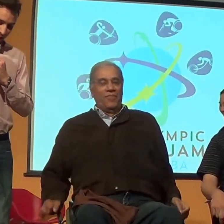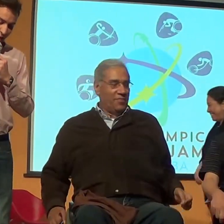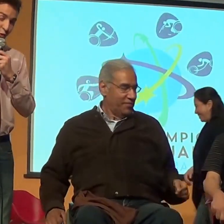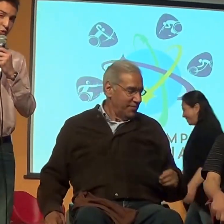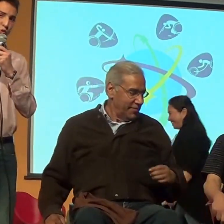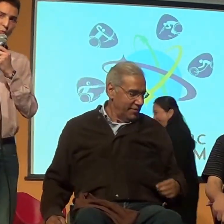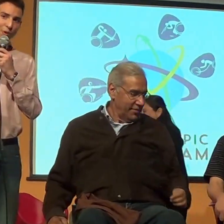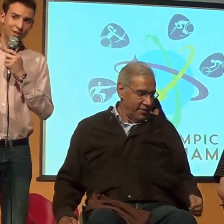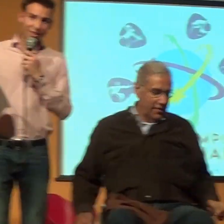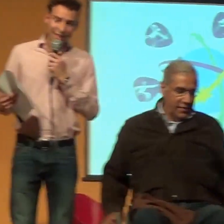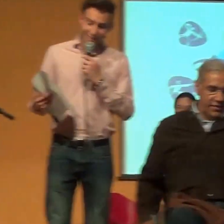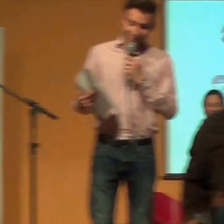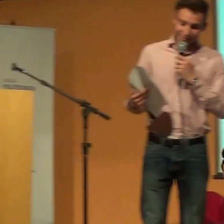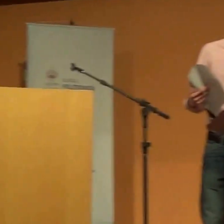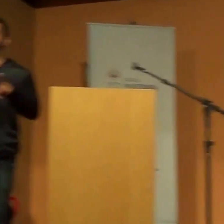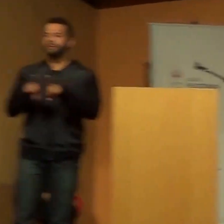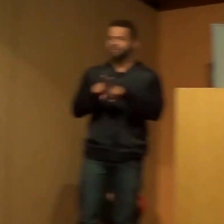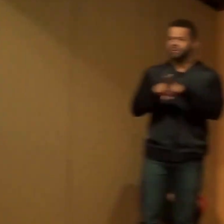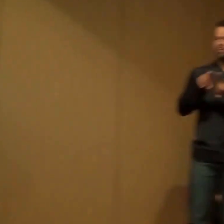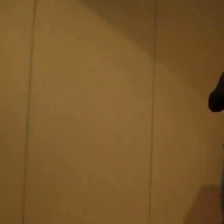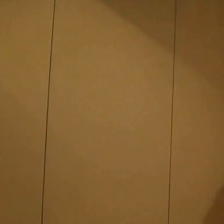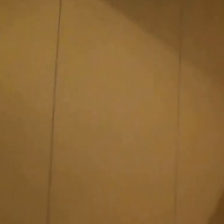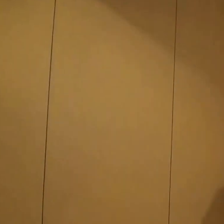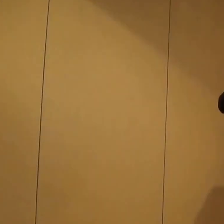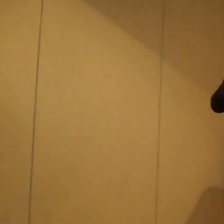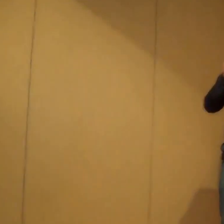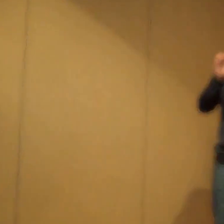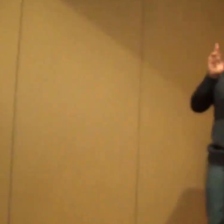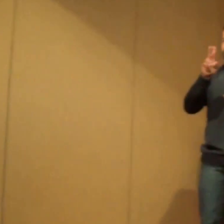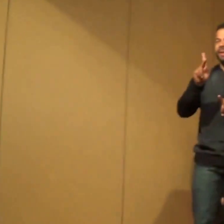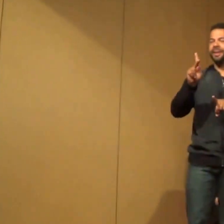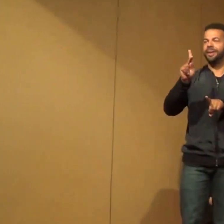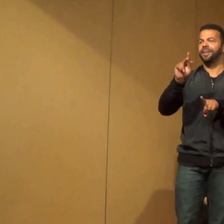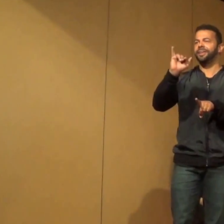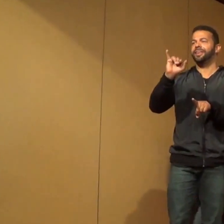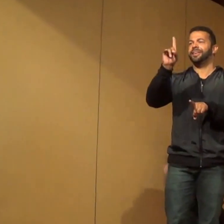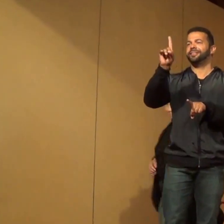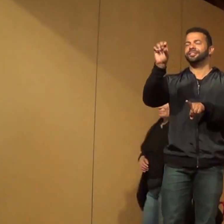Do Super Kids, eu chamo Renato Lima.